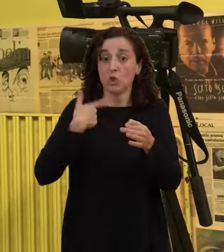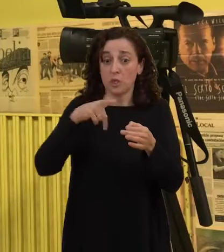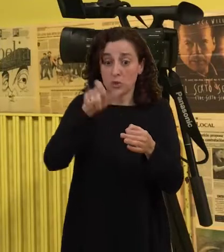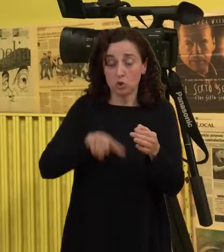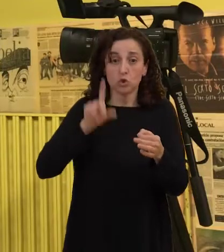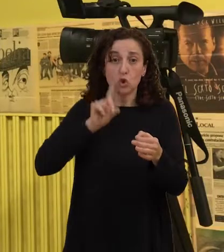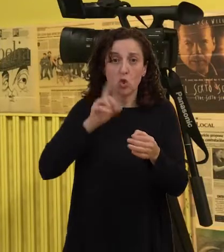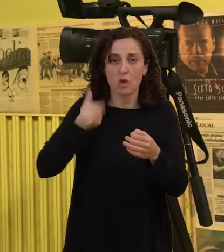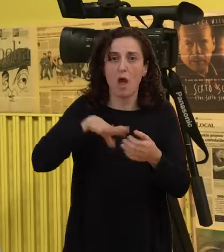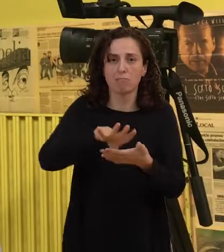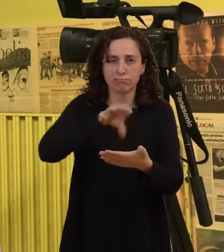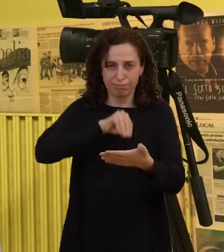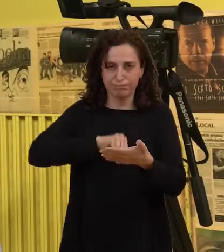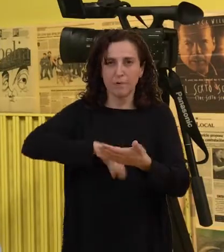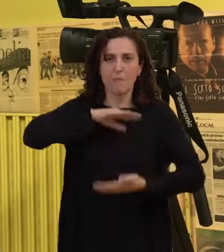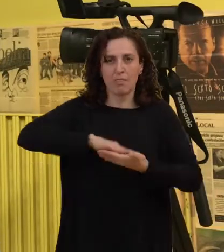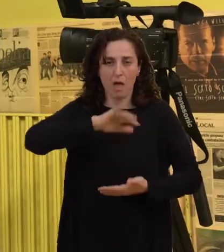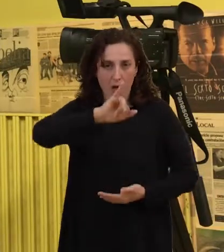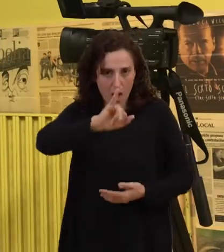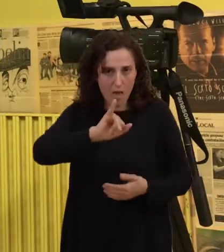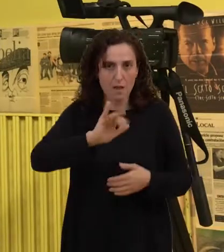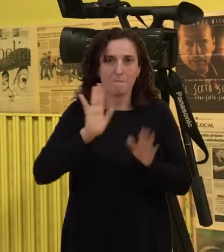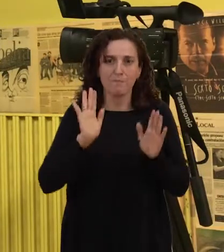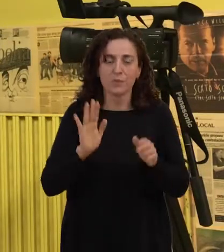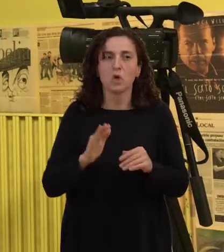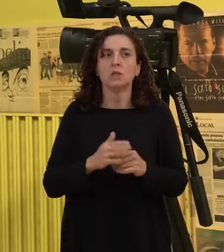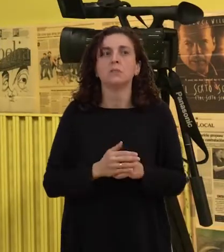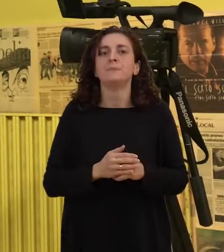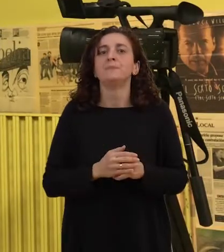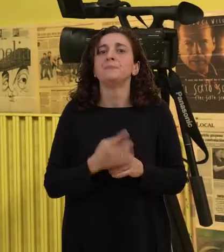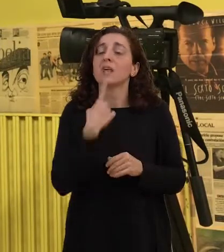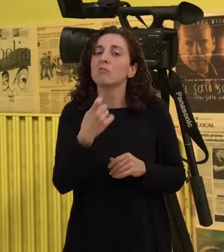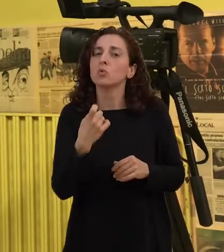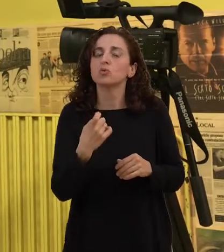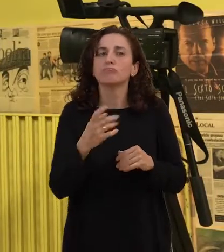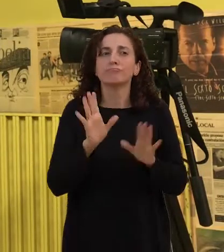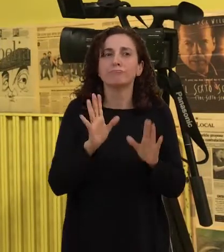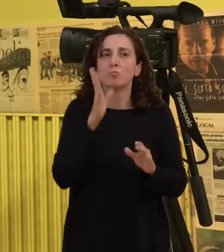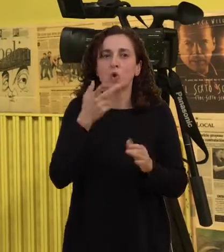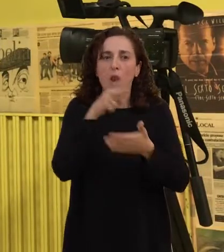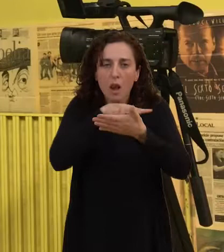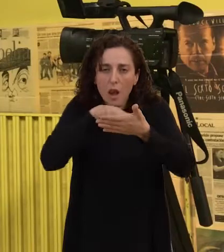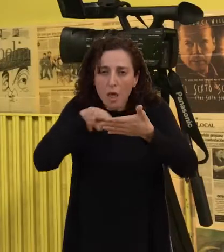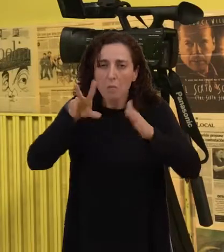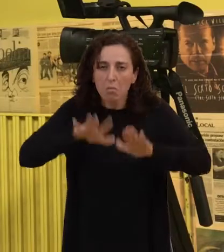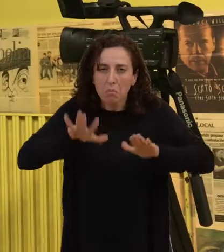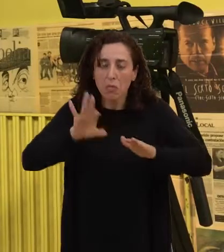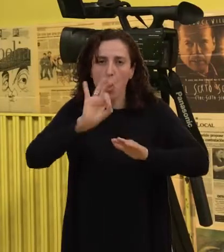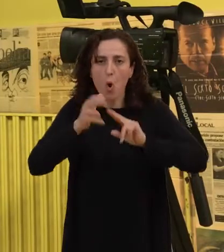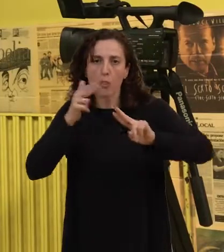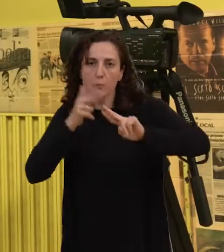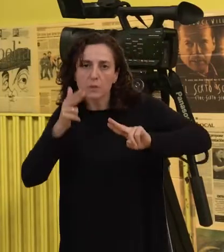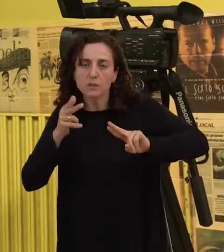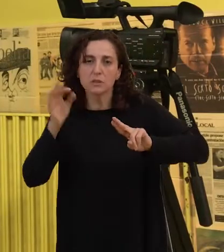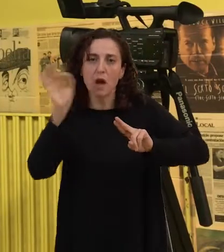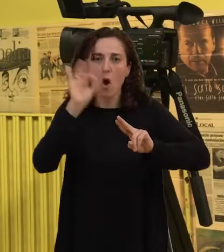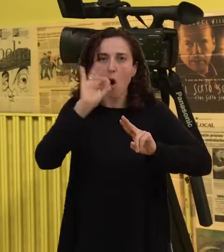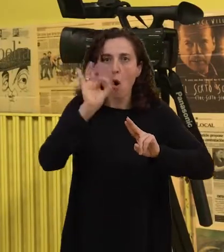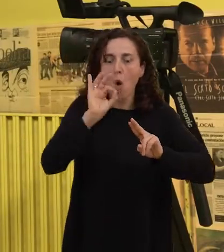teña dificultades de, como dices, de rapidez en a lectura e de un certo